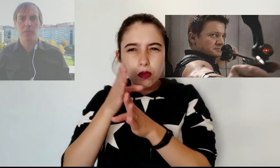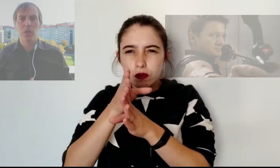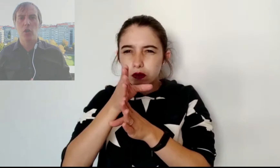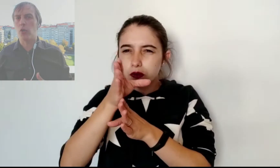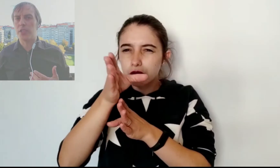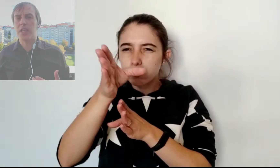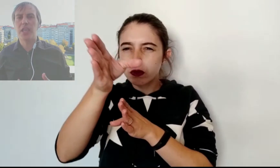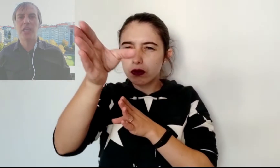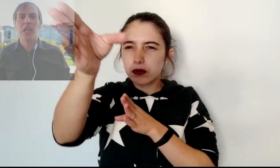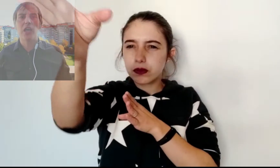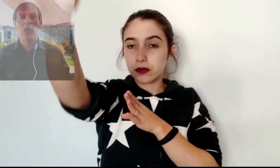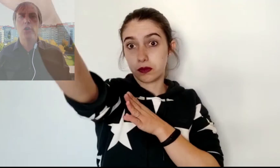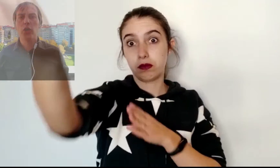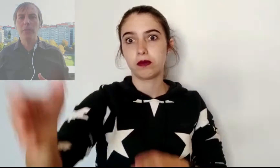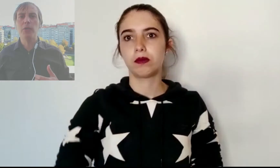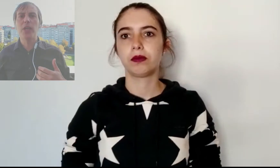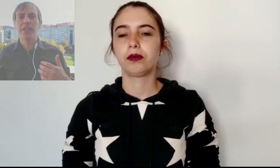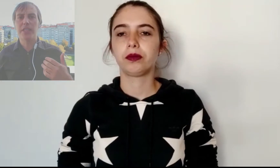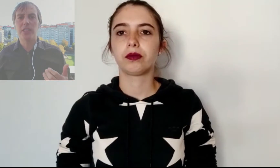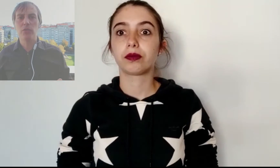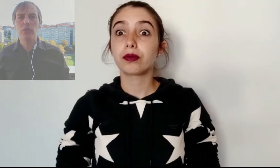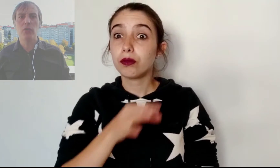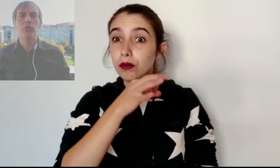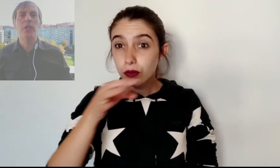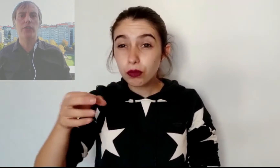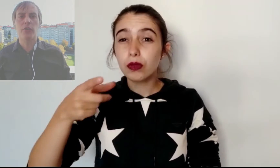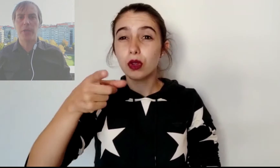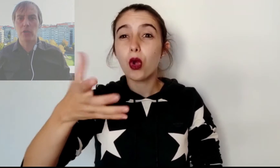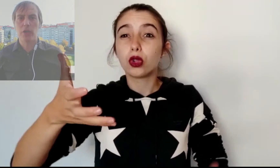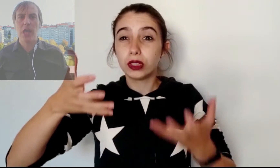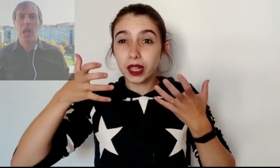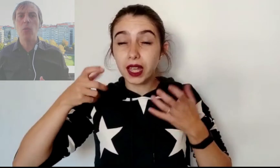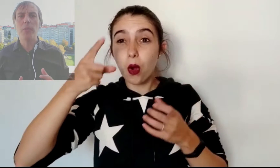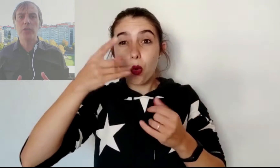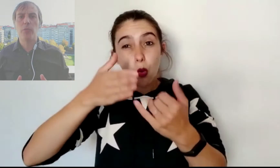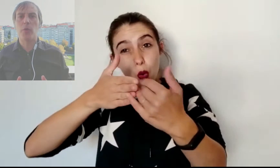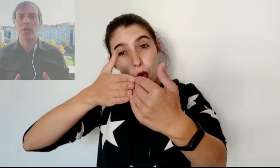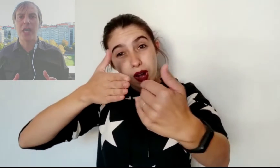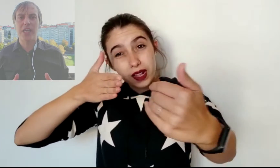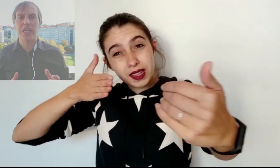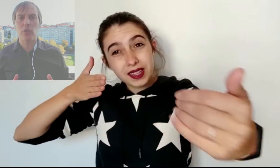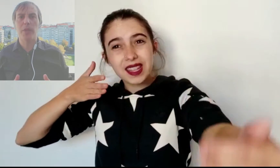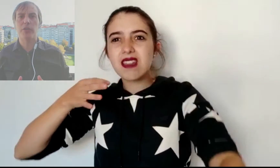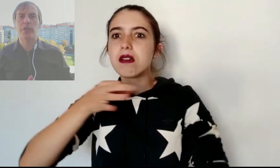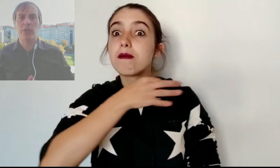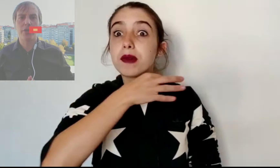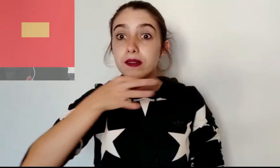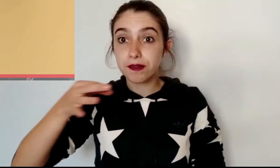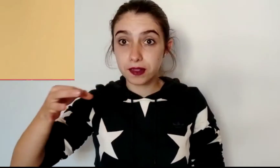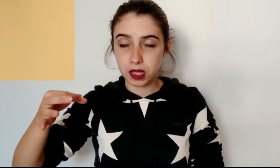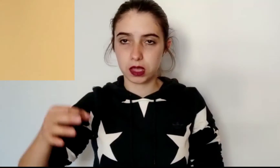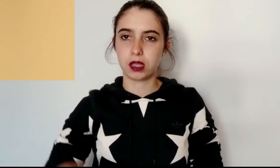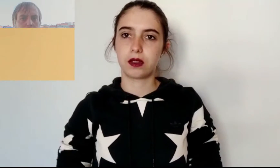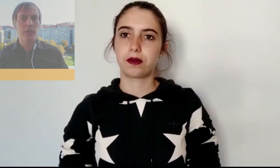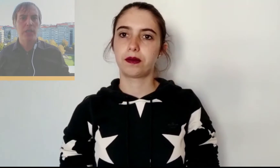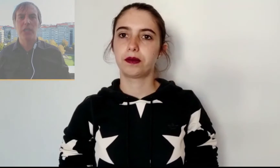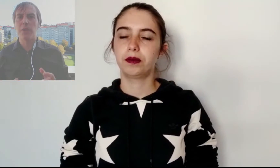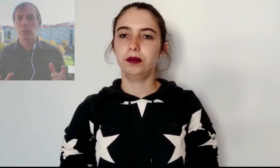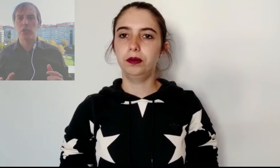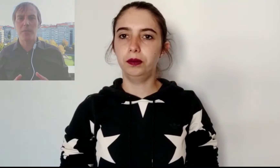Con esta técnica lograban una rectitud con un error menor a un metro por cada kilómetro recorrido. Y vamos a